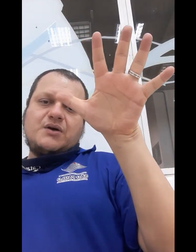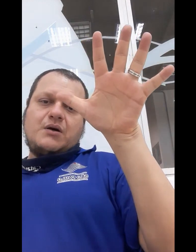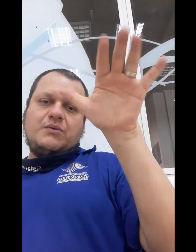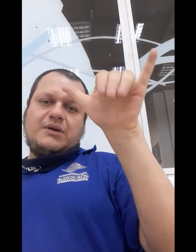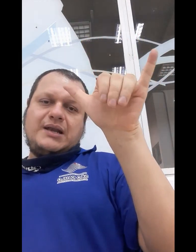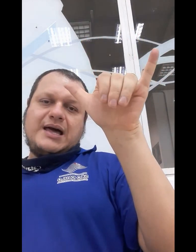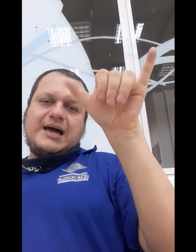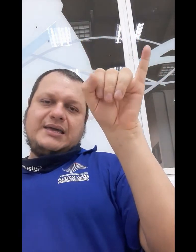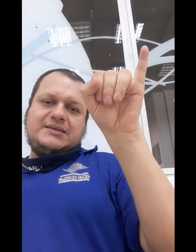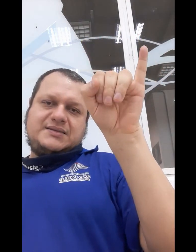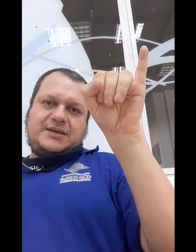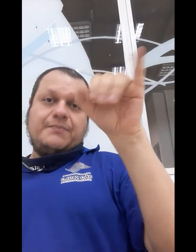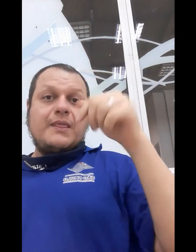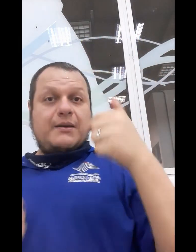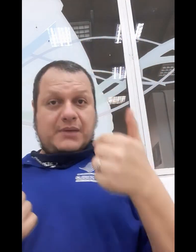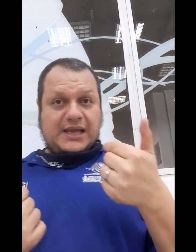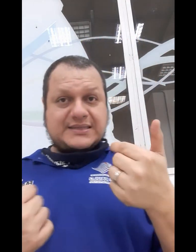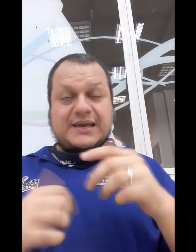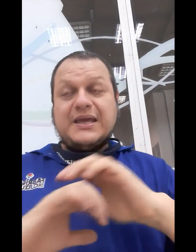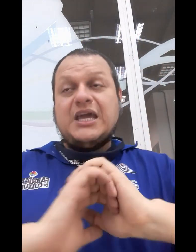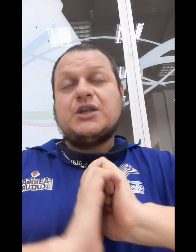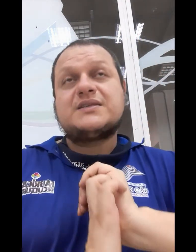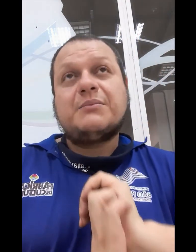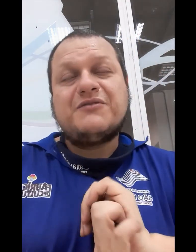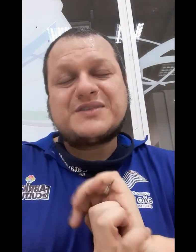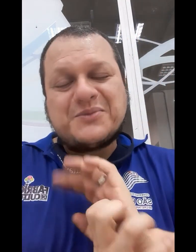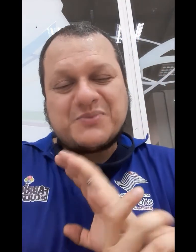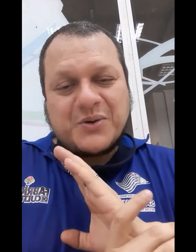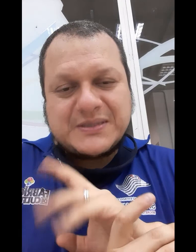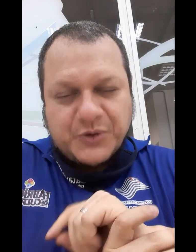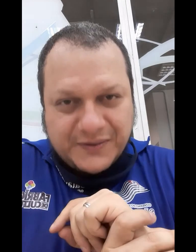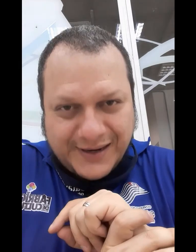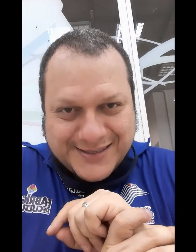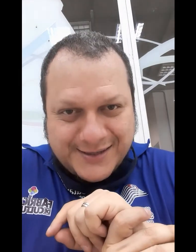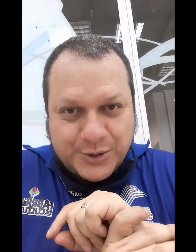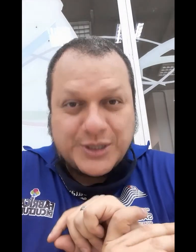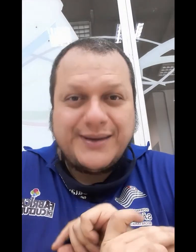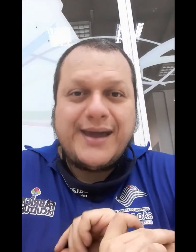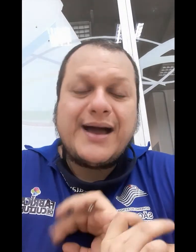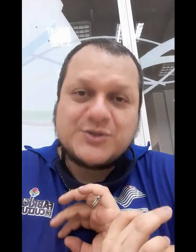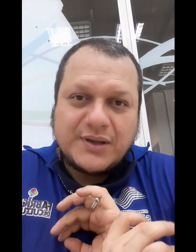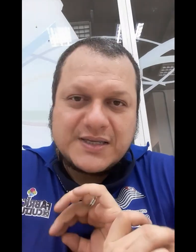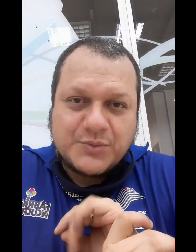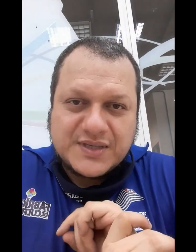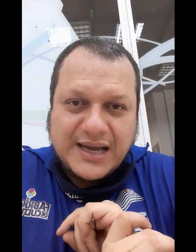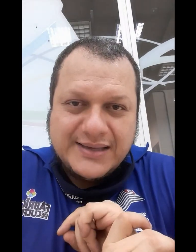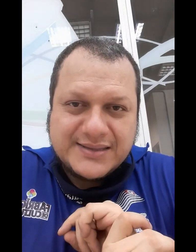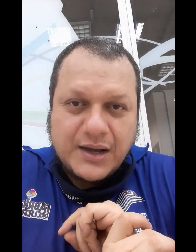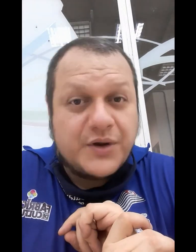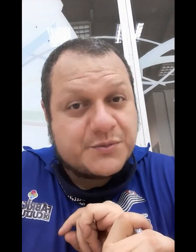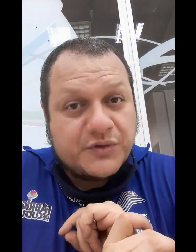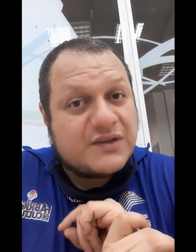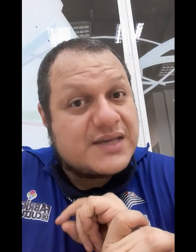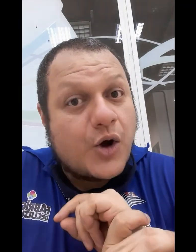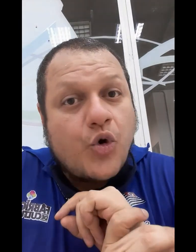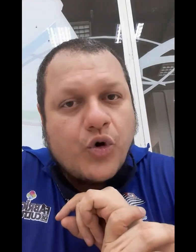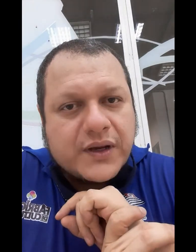sol, la e si. Beleza? E nós também fizemos uma coisa muito interessante, que é as notas musicais, né? Correspondentes a cores.